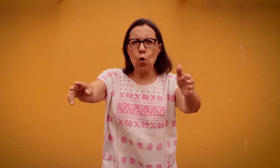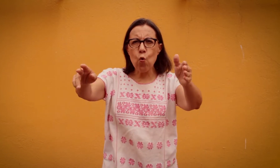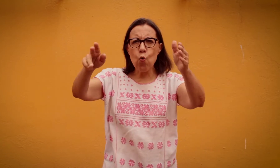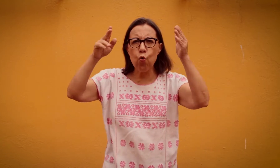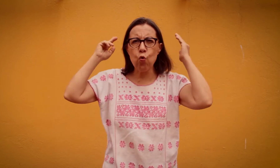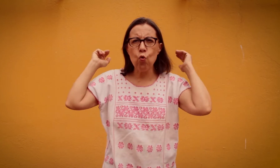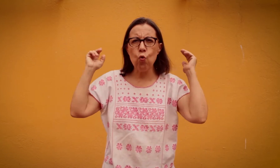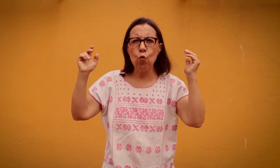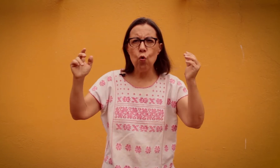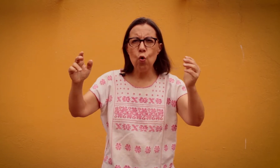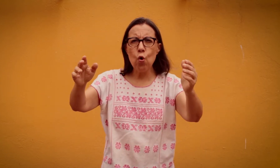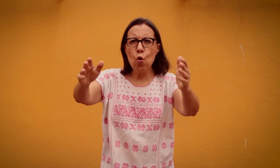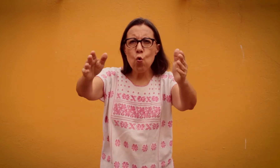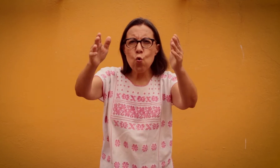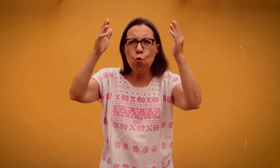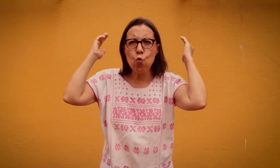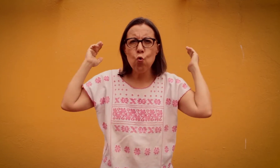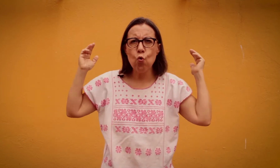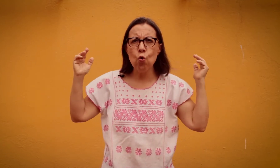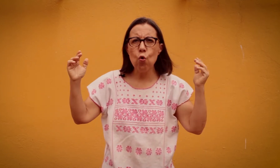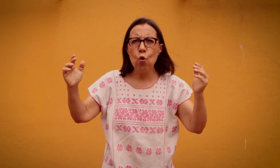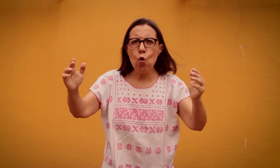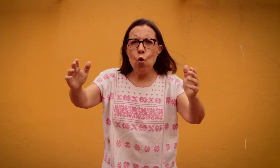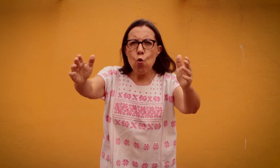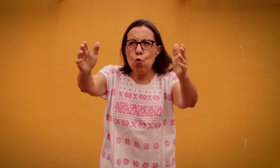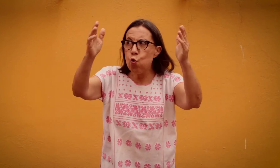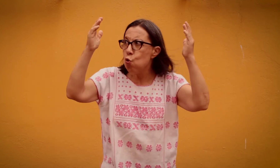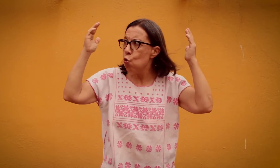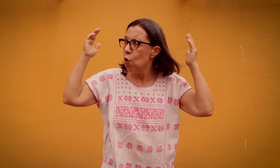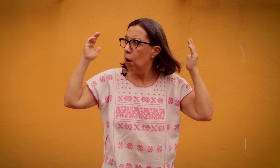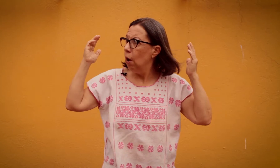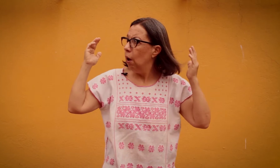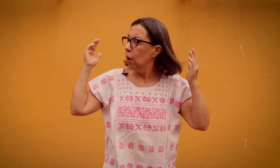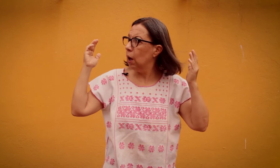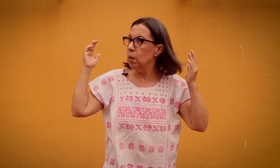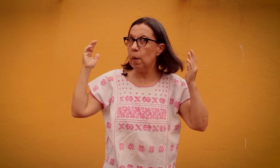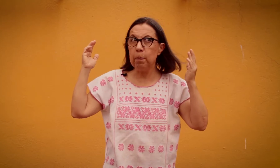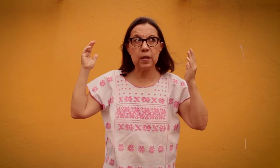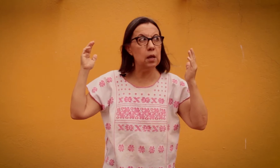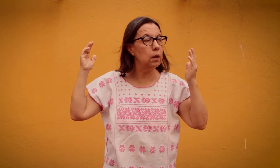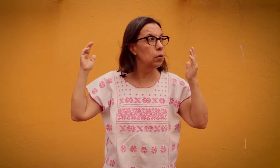que iban pasando.